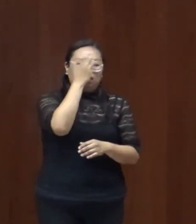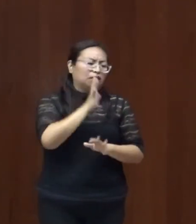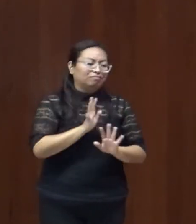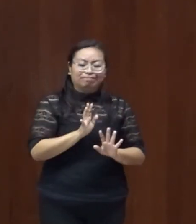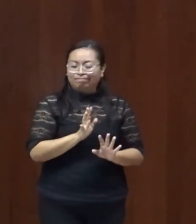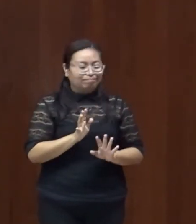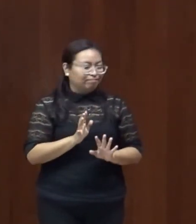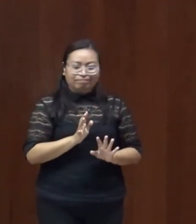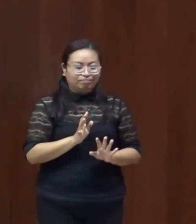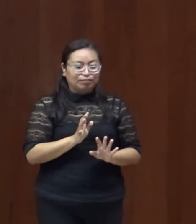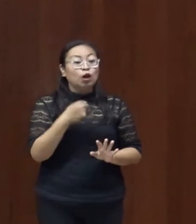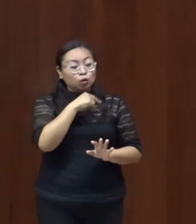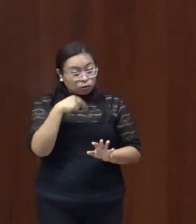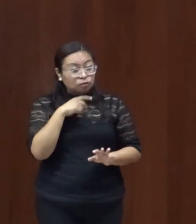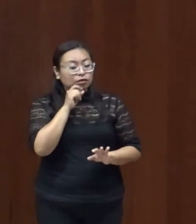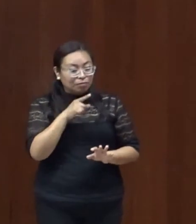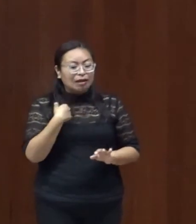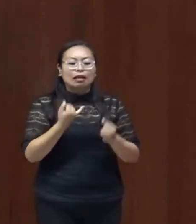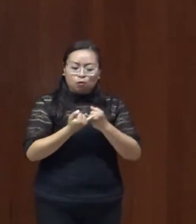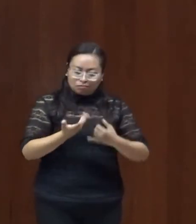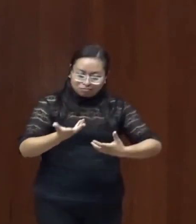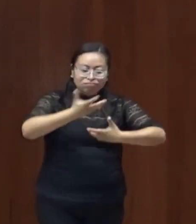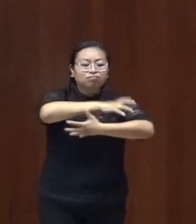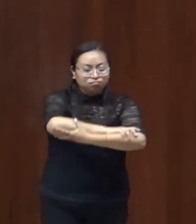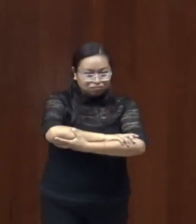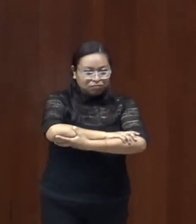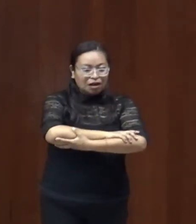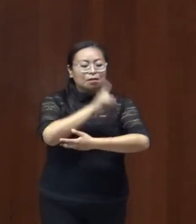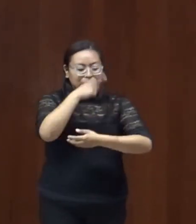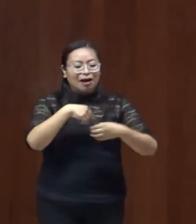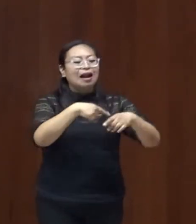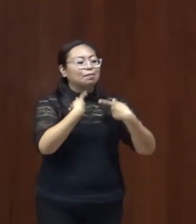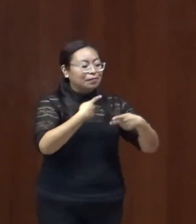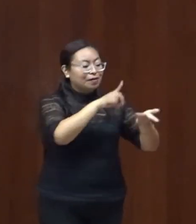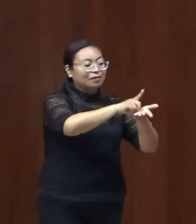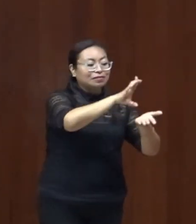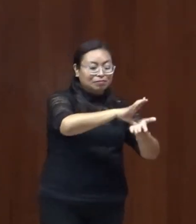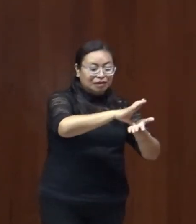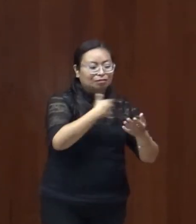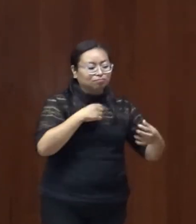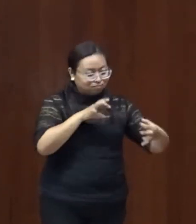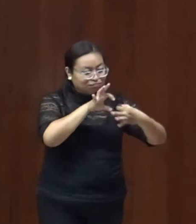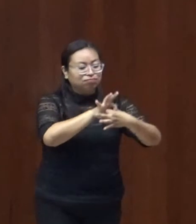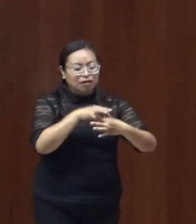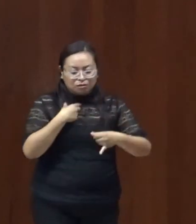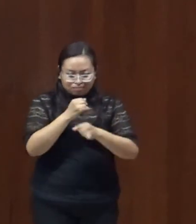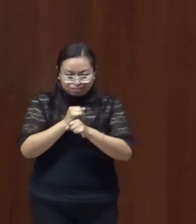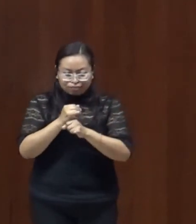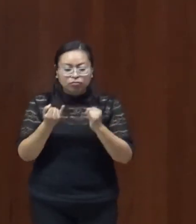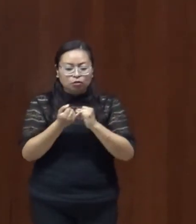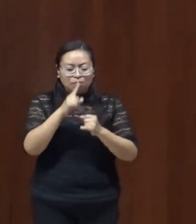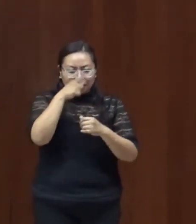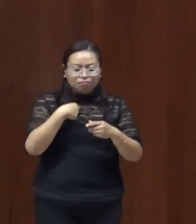que hacer sino tomados de la mano tratar de derribar todas las barreras que va habiendo en nuestra sociedad